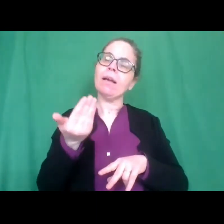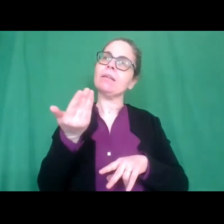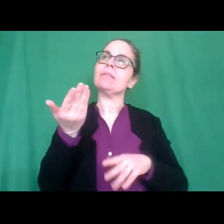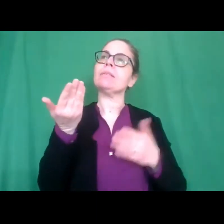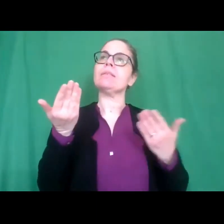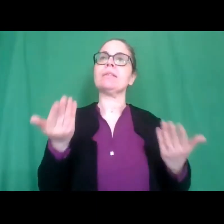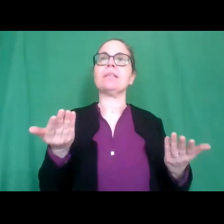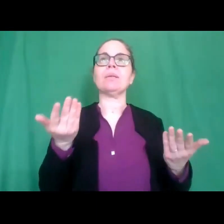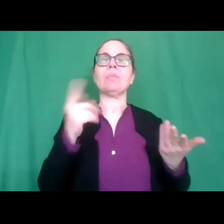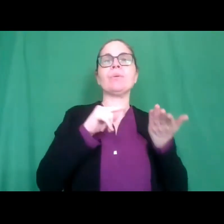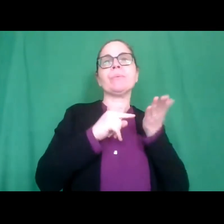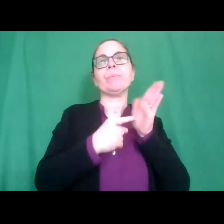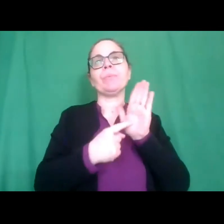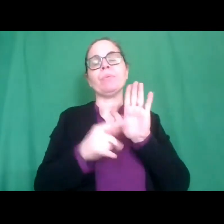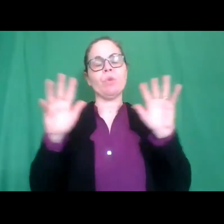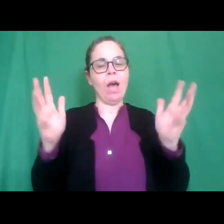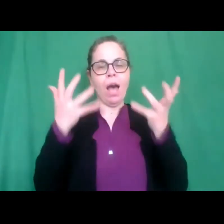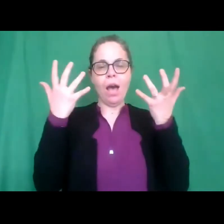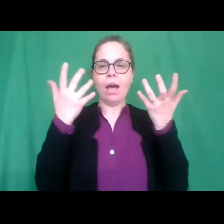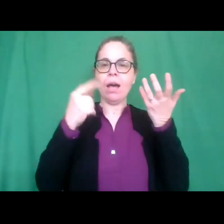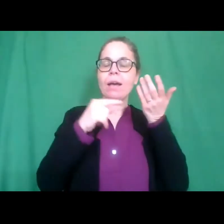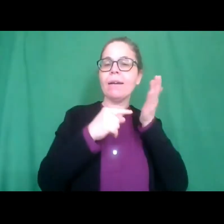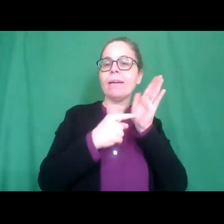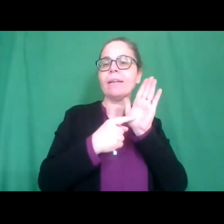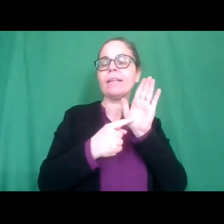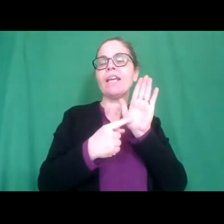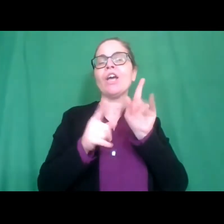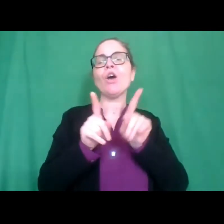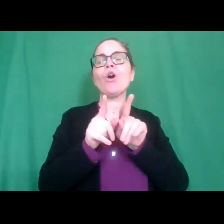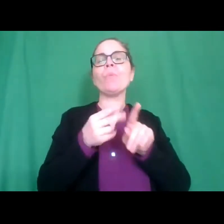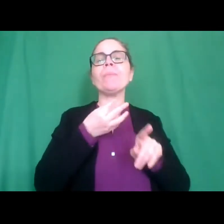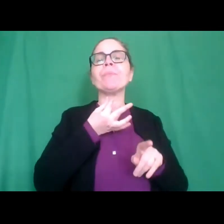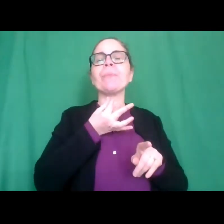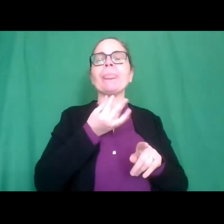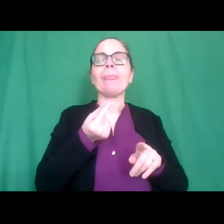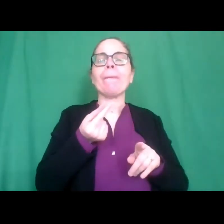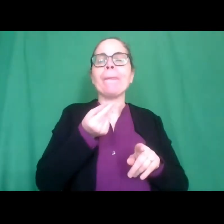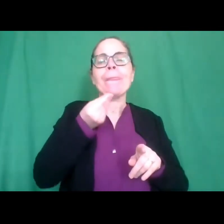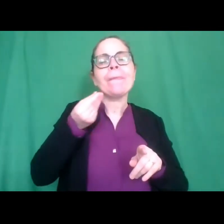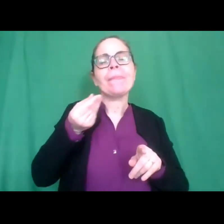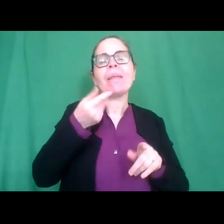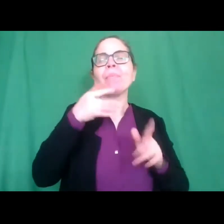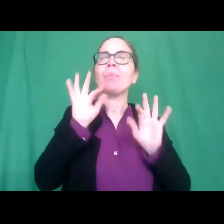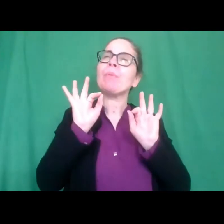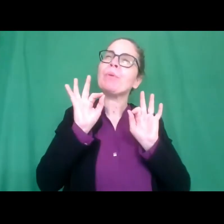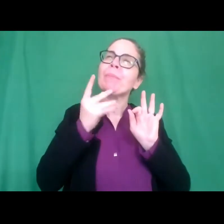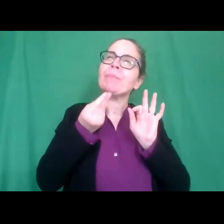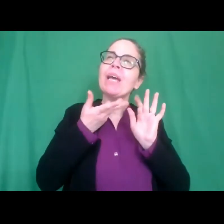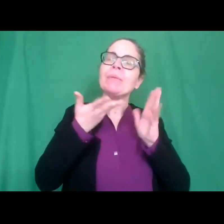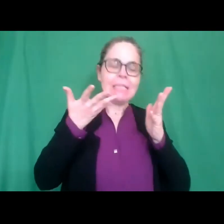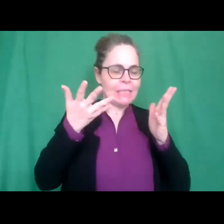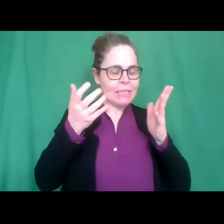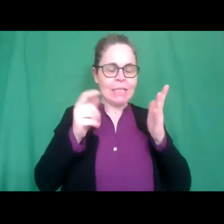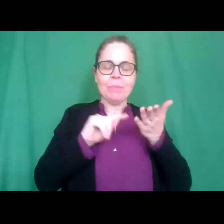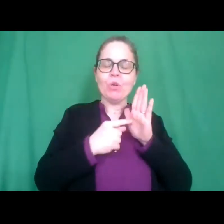dell'arte questa ci hanno dimostrato delle specialità artistiche tipiche